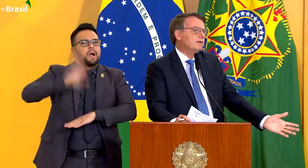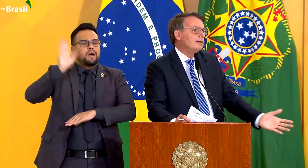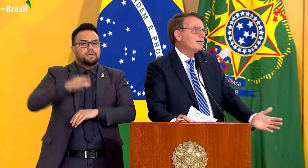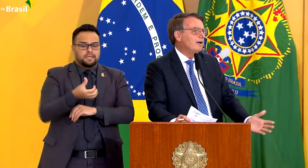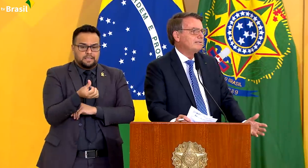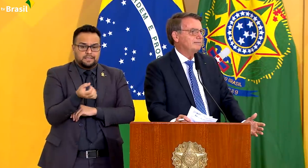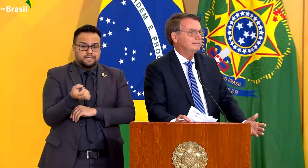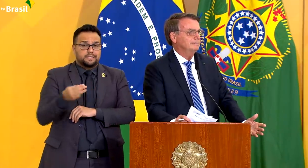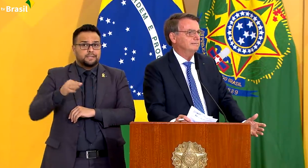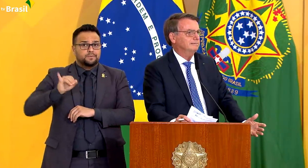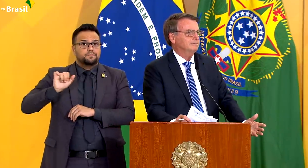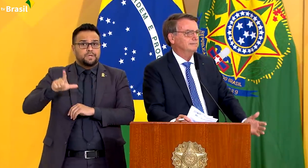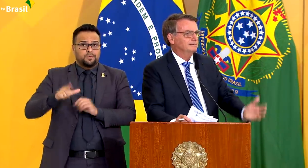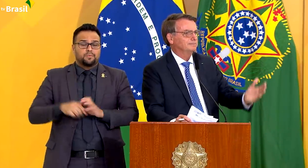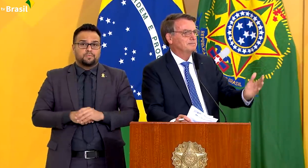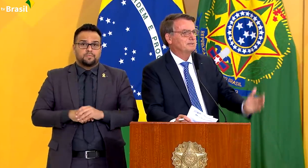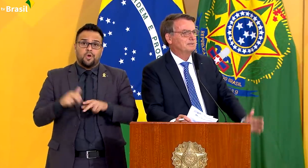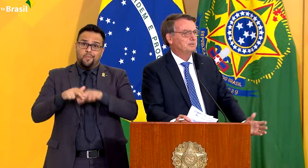precatório virou um negócio.